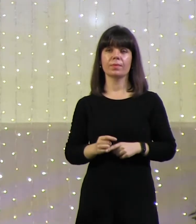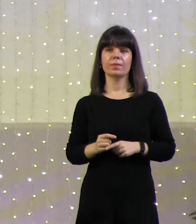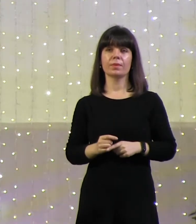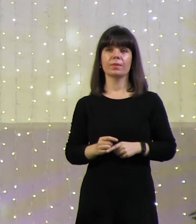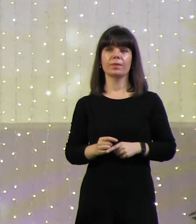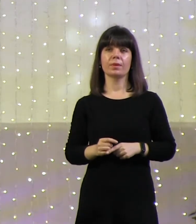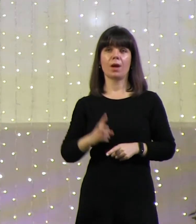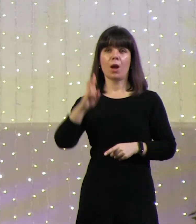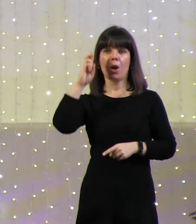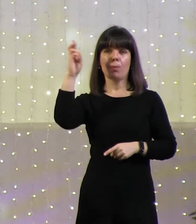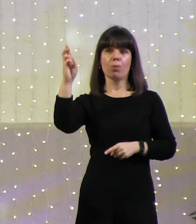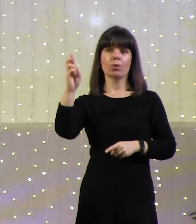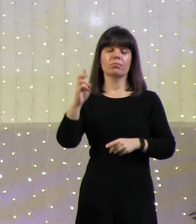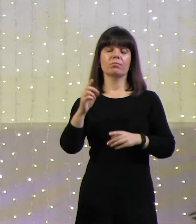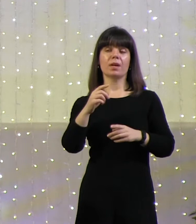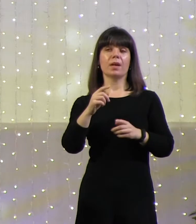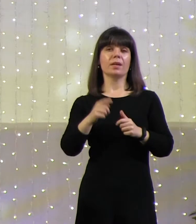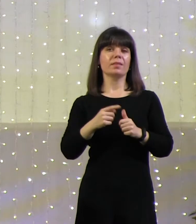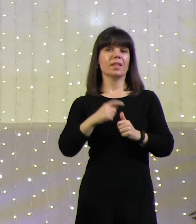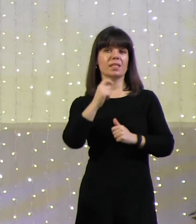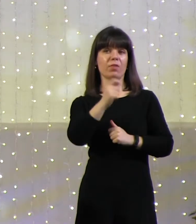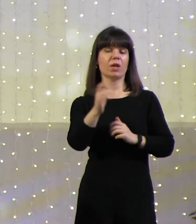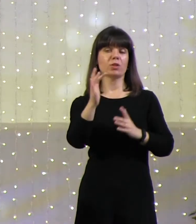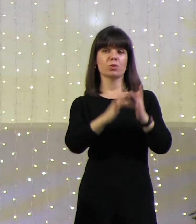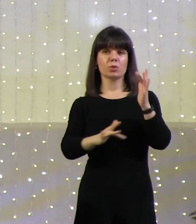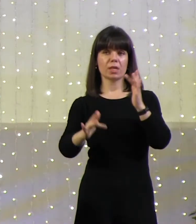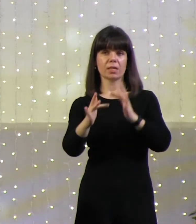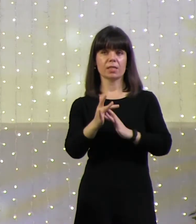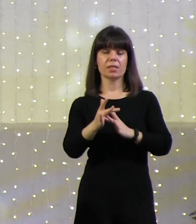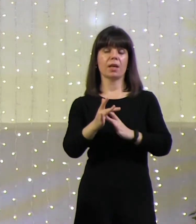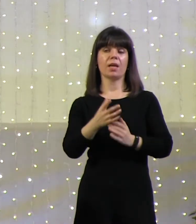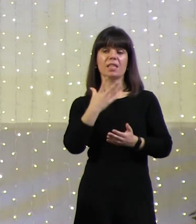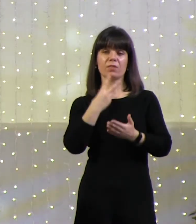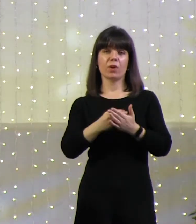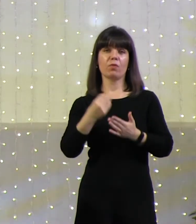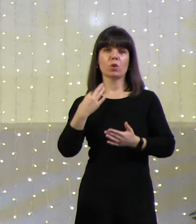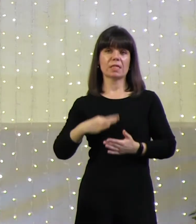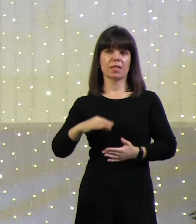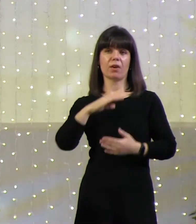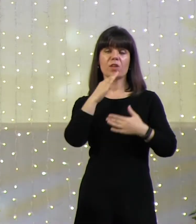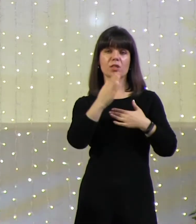называет Иисуса Христа, Своего Сына Возлюбленного.